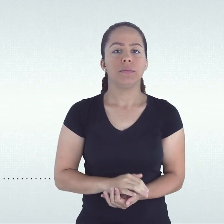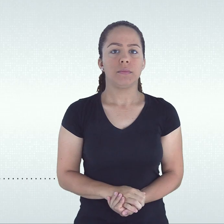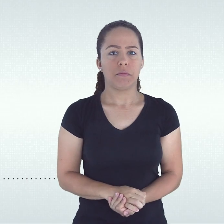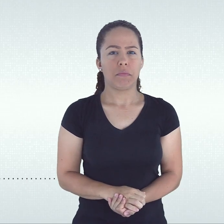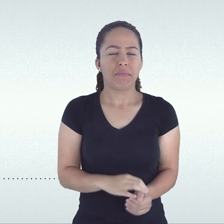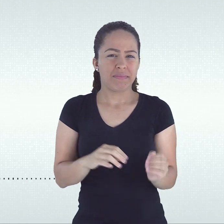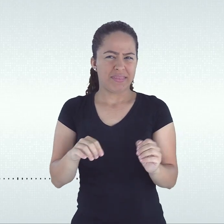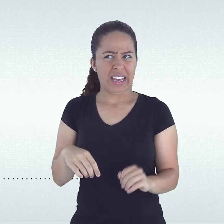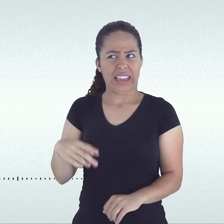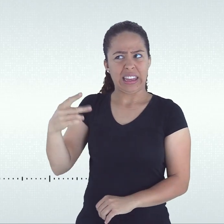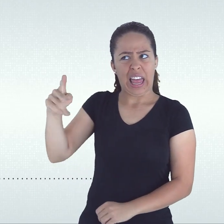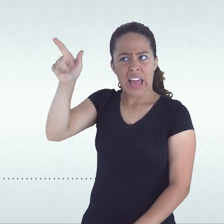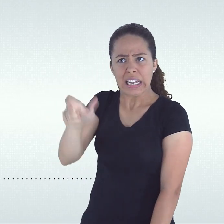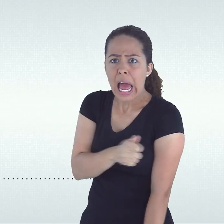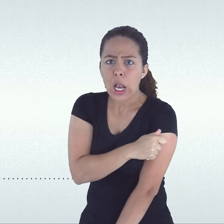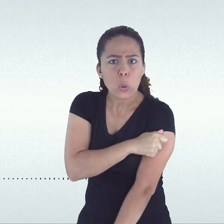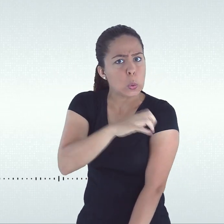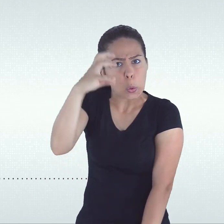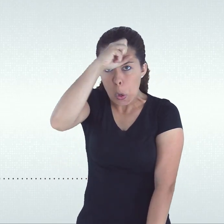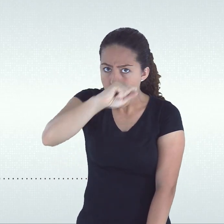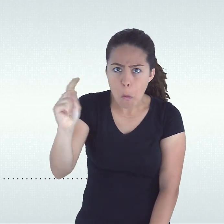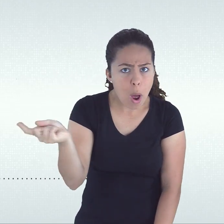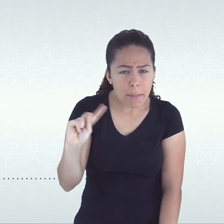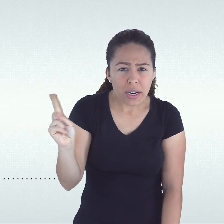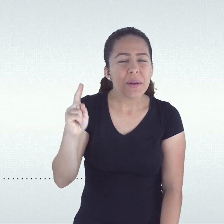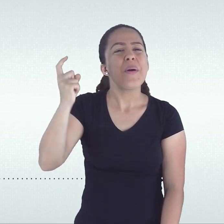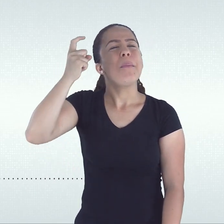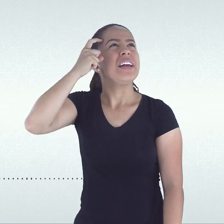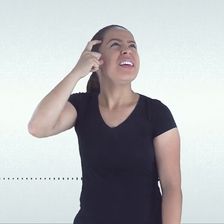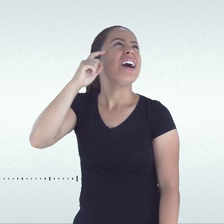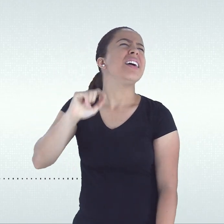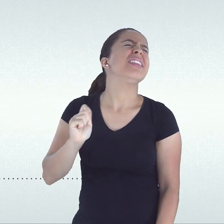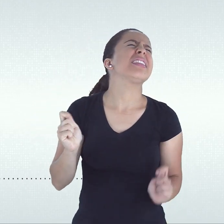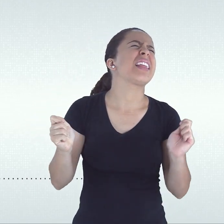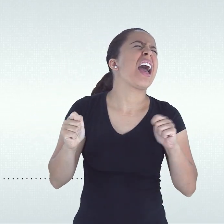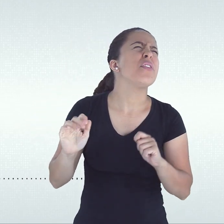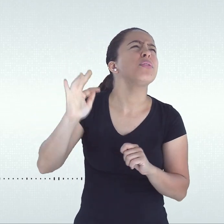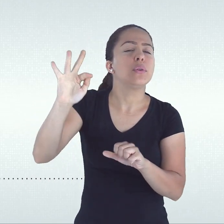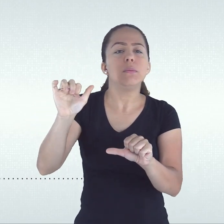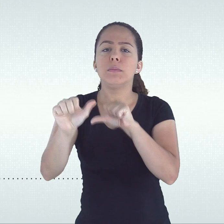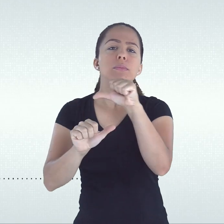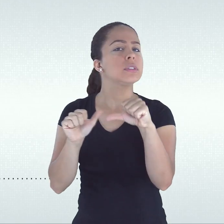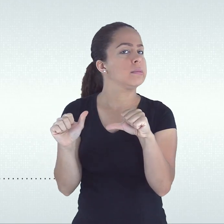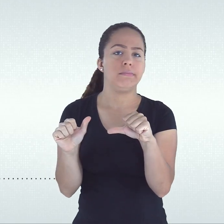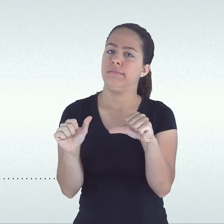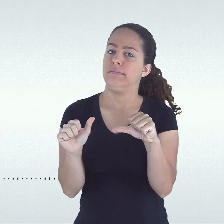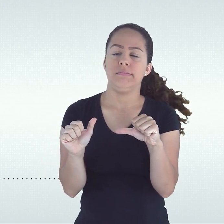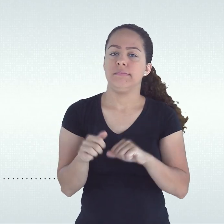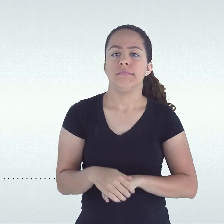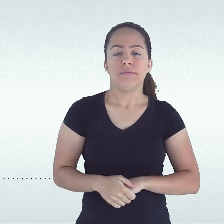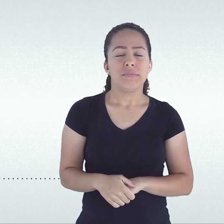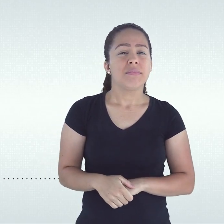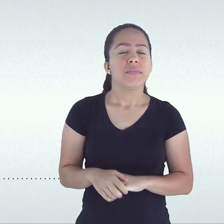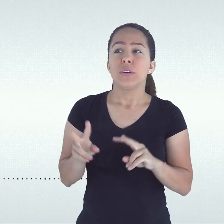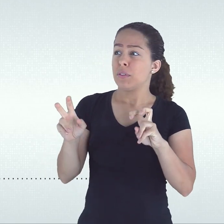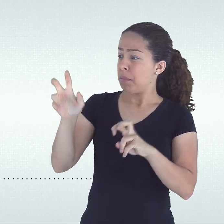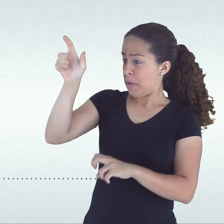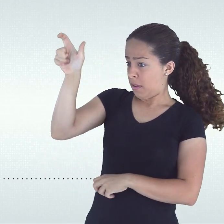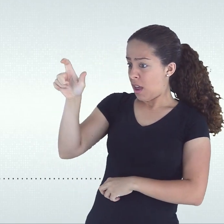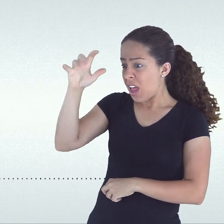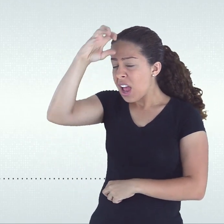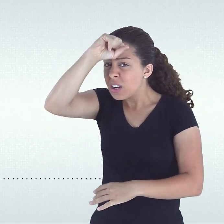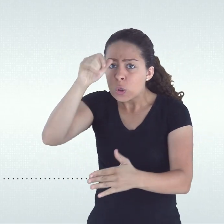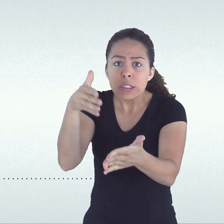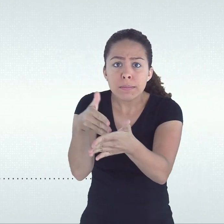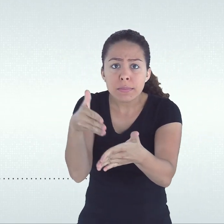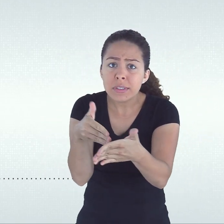aprendizagem não é fato imutável. Tal análise se traduz na necessidade de considerar